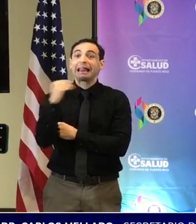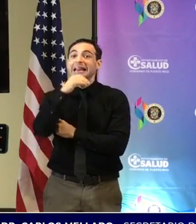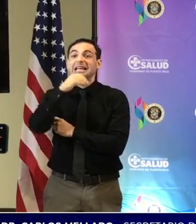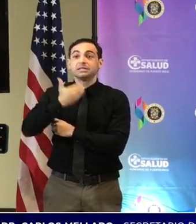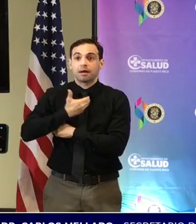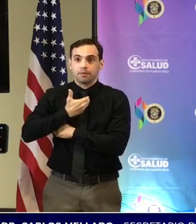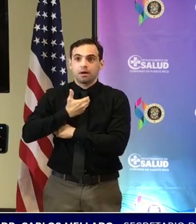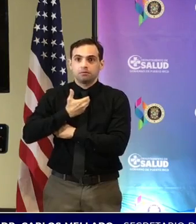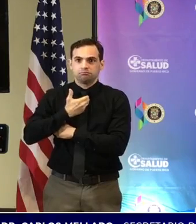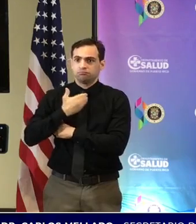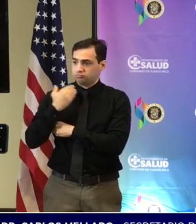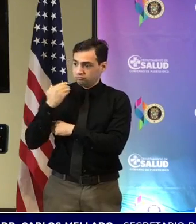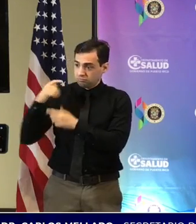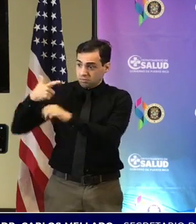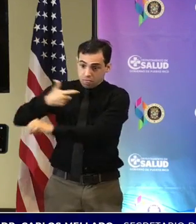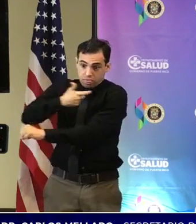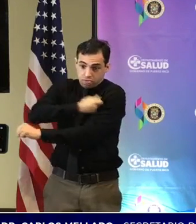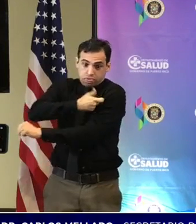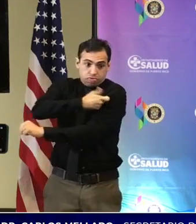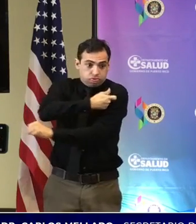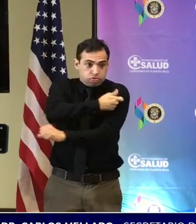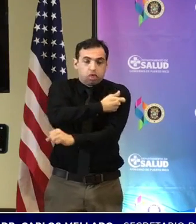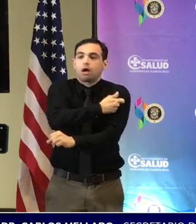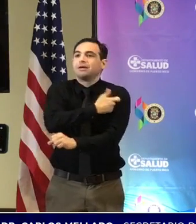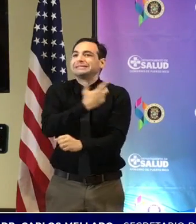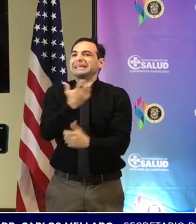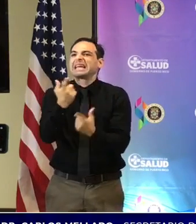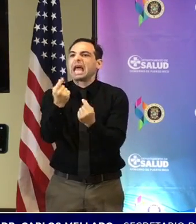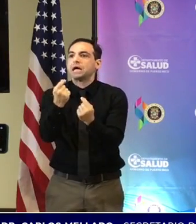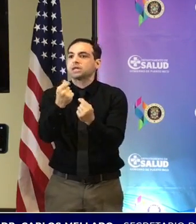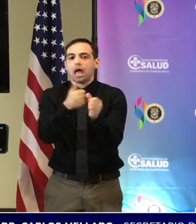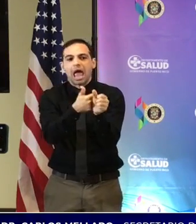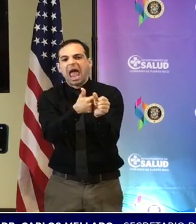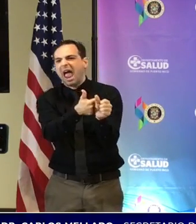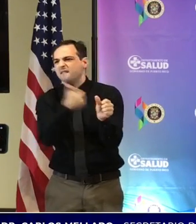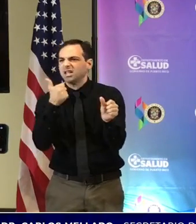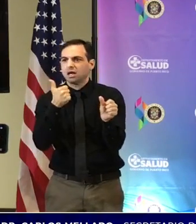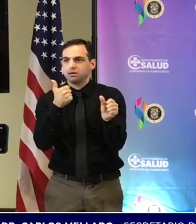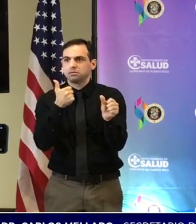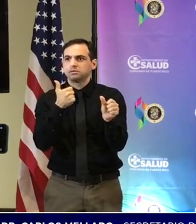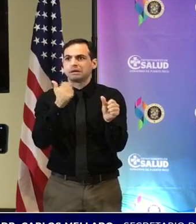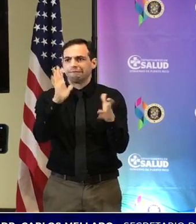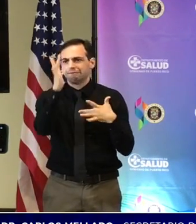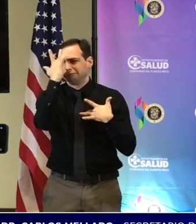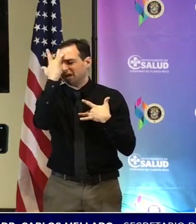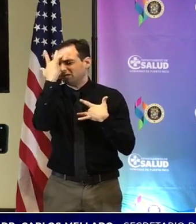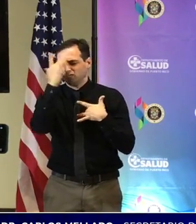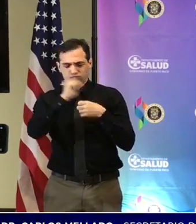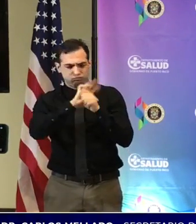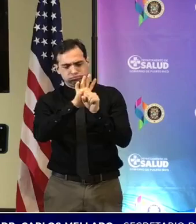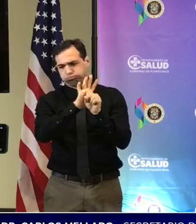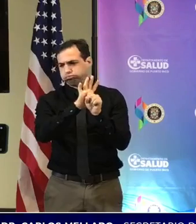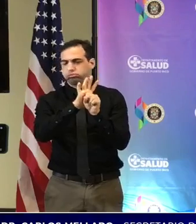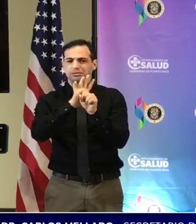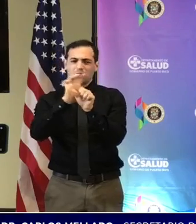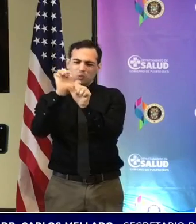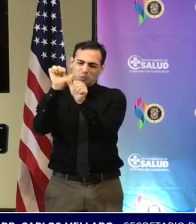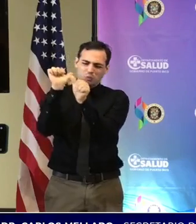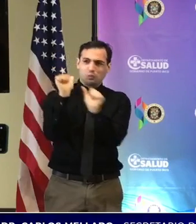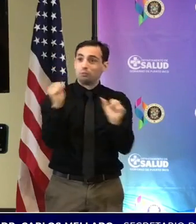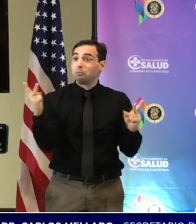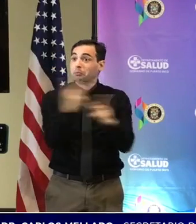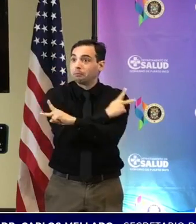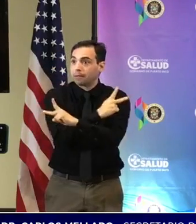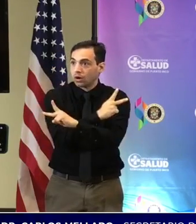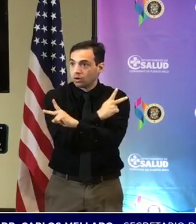pues sin duda alguna han evitado severidad y mortalidad dentro de la condición, ¿verdad?, pero hay una serie de cosas que